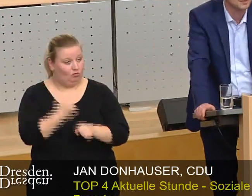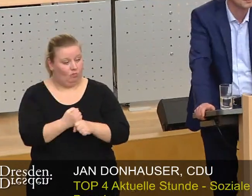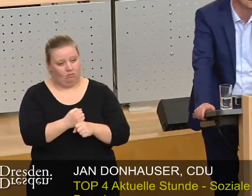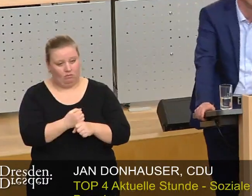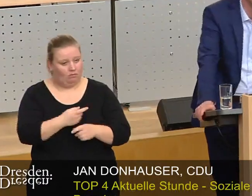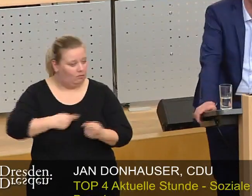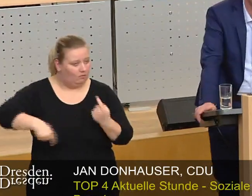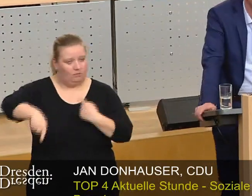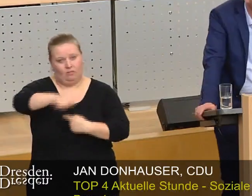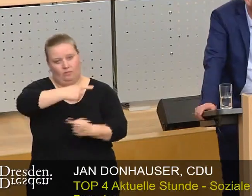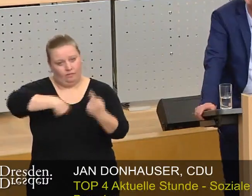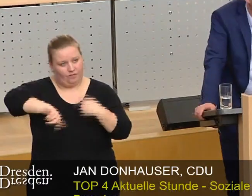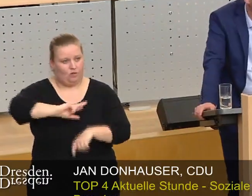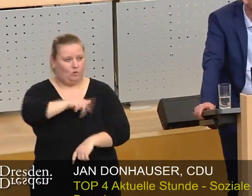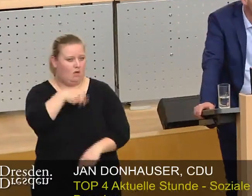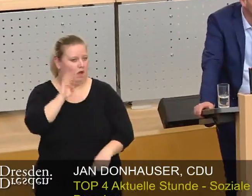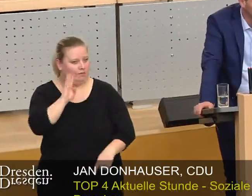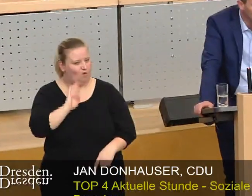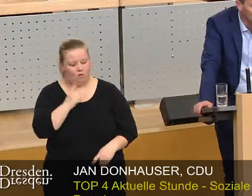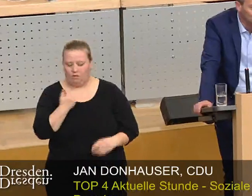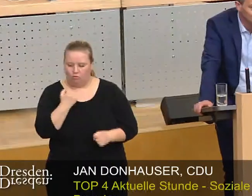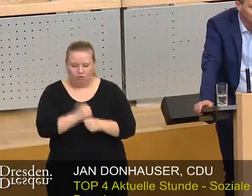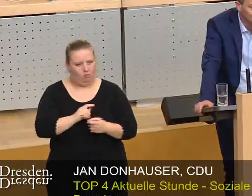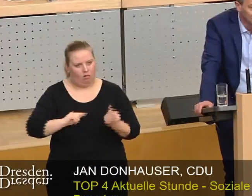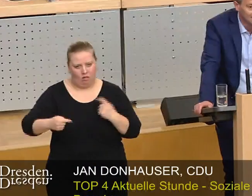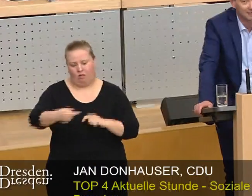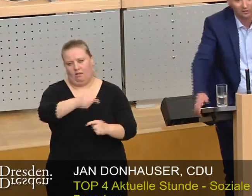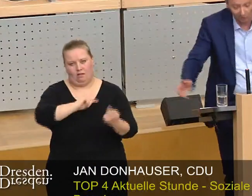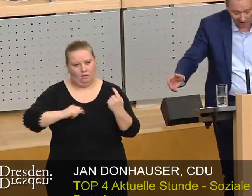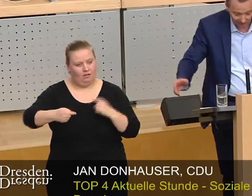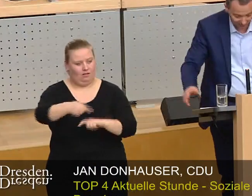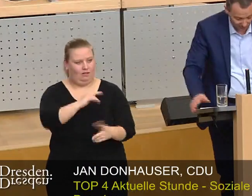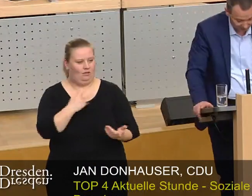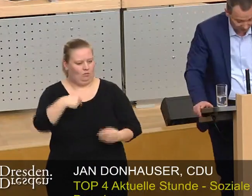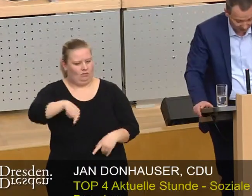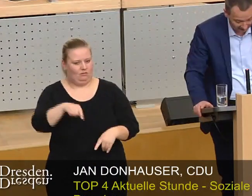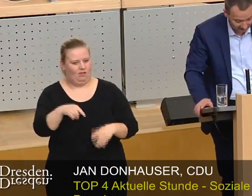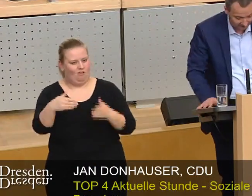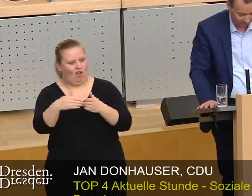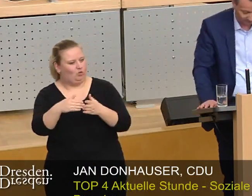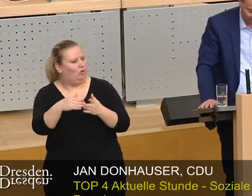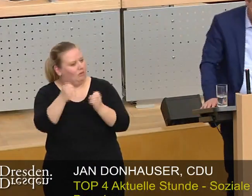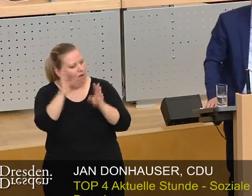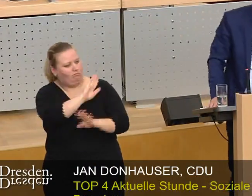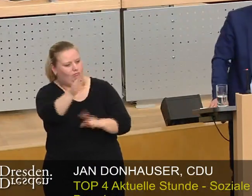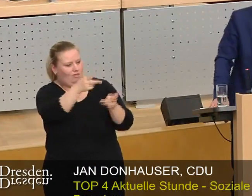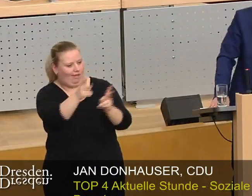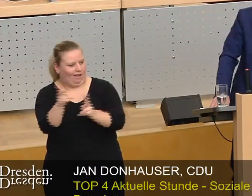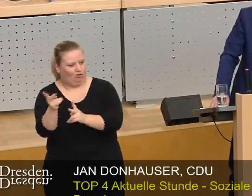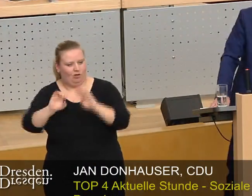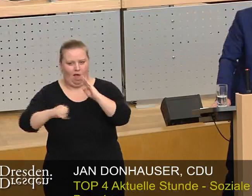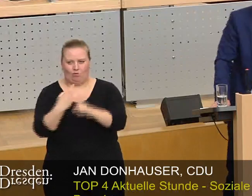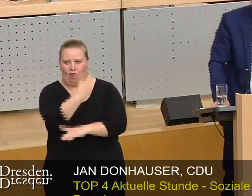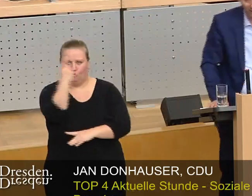wieder Grundsatzdebatten über das soziale Leben in Dresden geführt haben. Jetzt hat natürlich jede Fraktion das gute Recht, eine